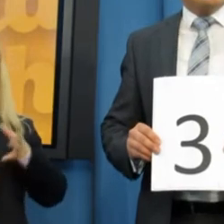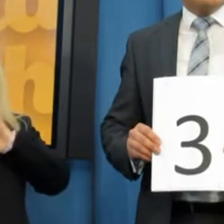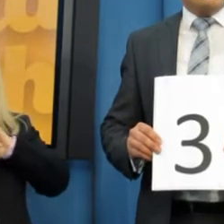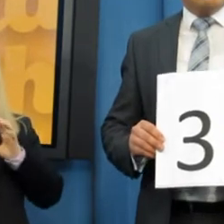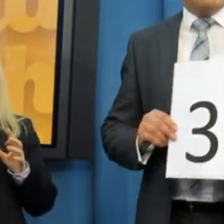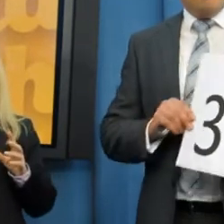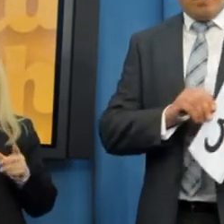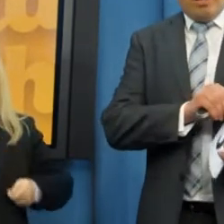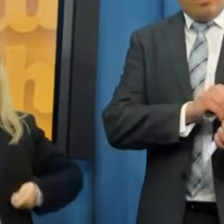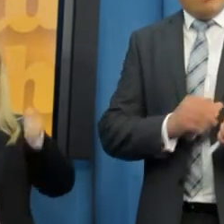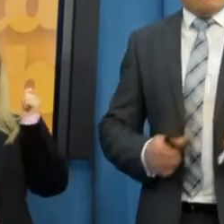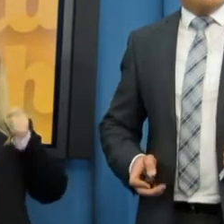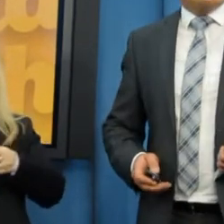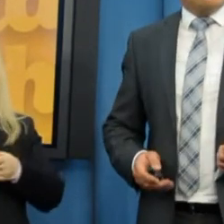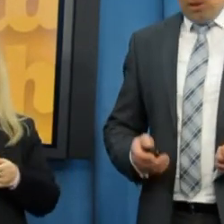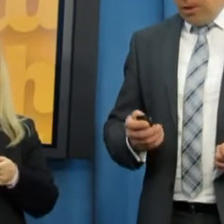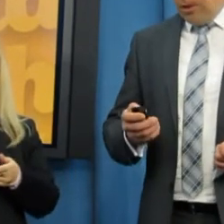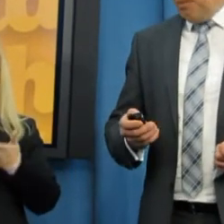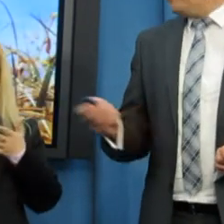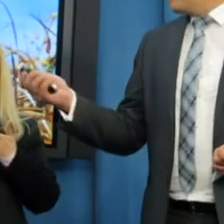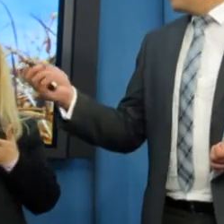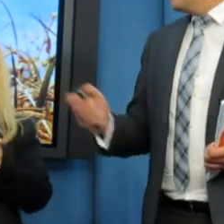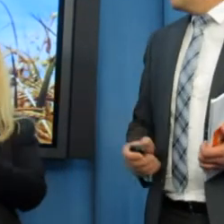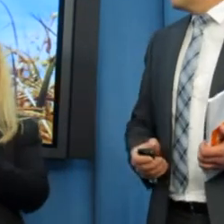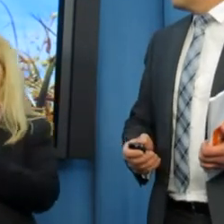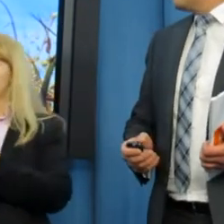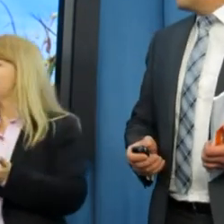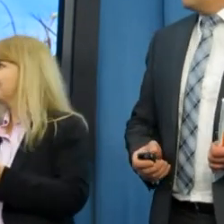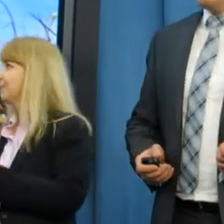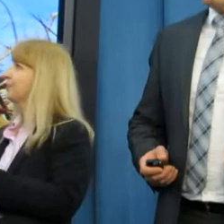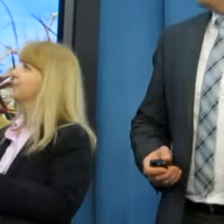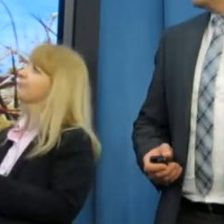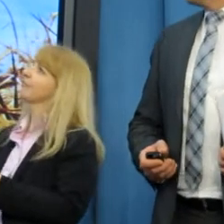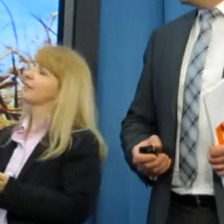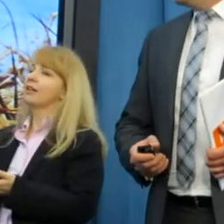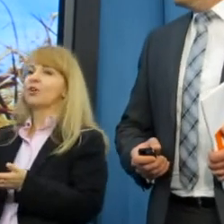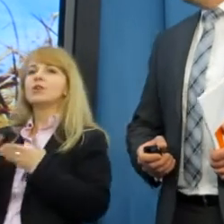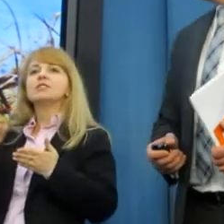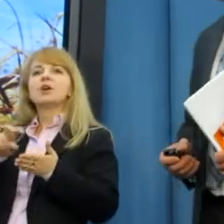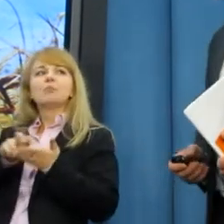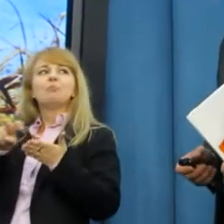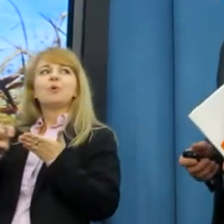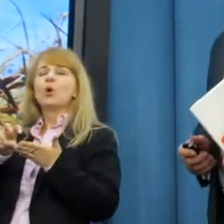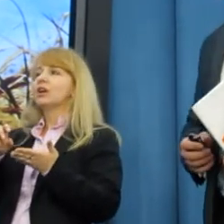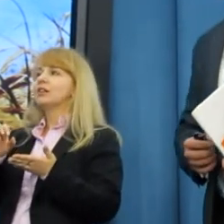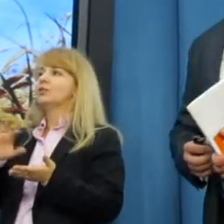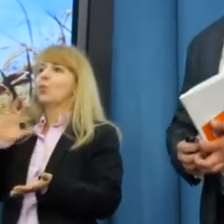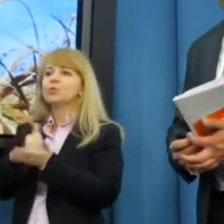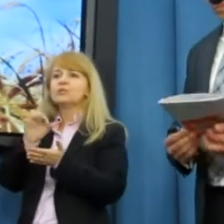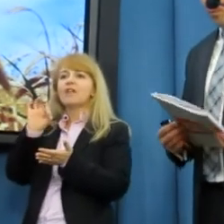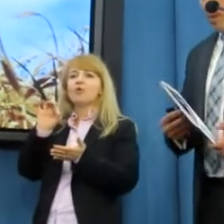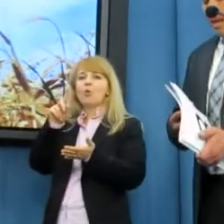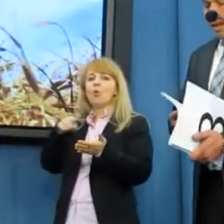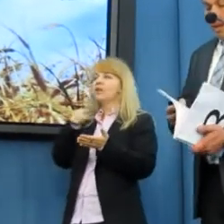Trzeci projekt ustawy, który dotyczy, bardzo proszę, jest to projekt ustawy o likwidacji Agencji Rynku Rolnego.